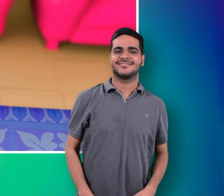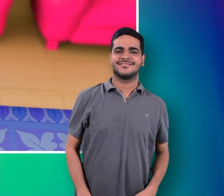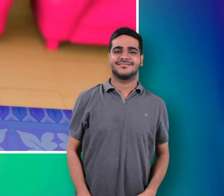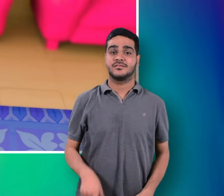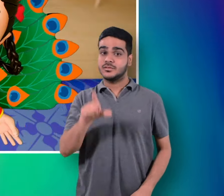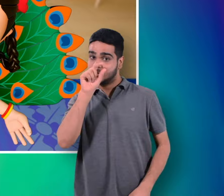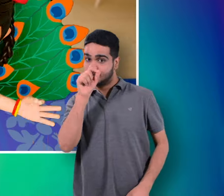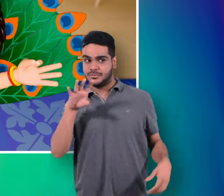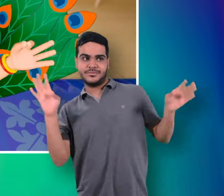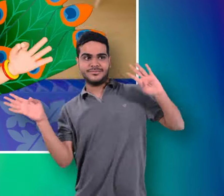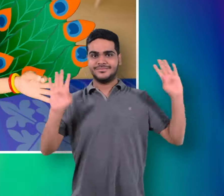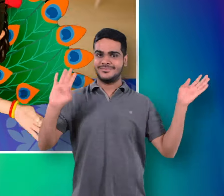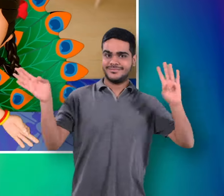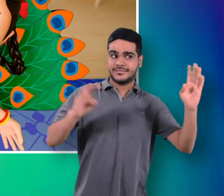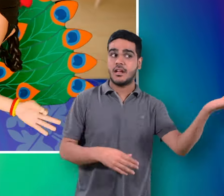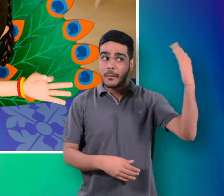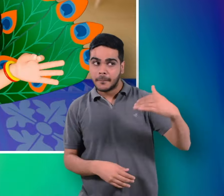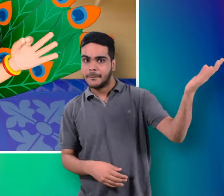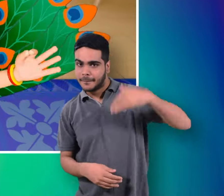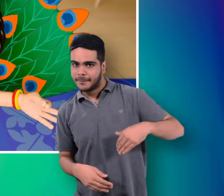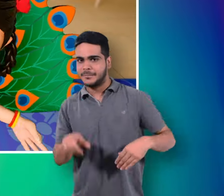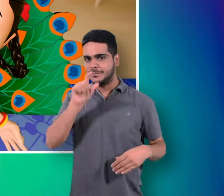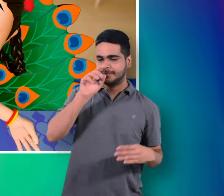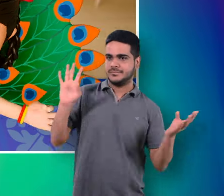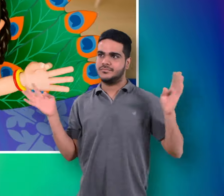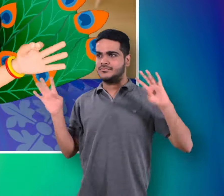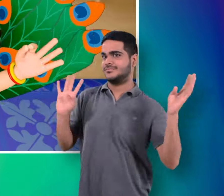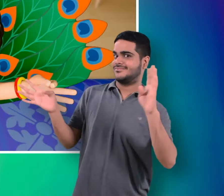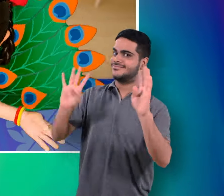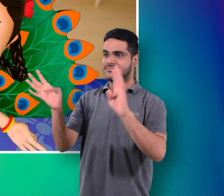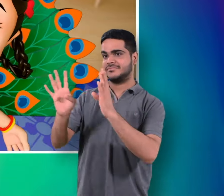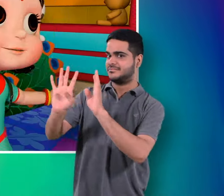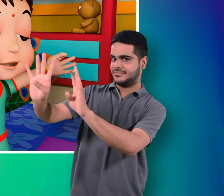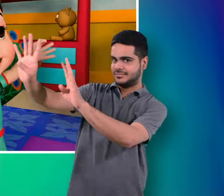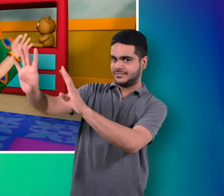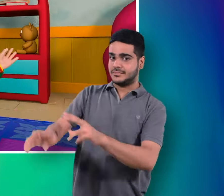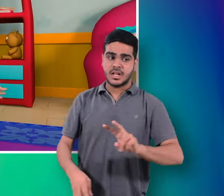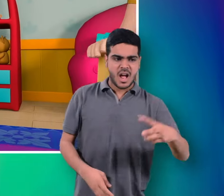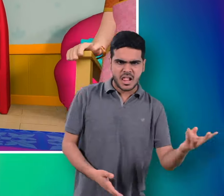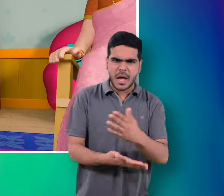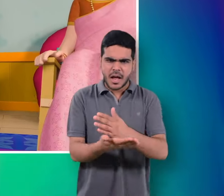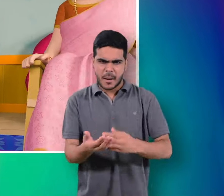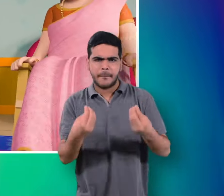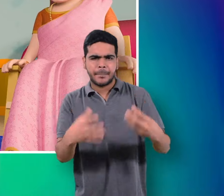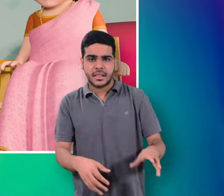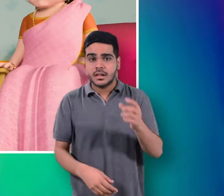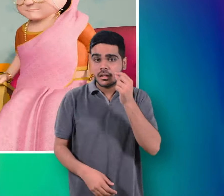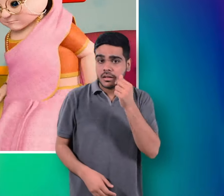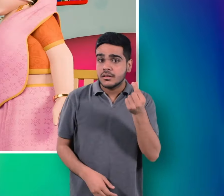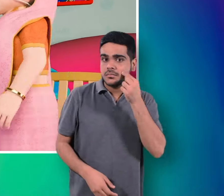नानी तेरी मोरनी को मोर ले गए बाकी जो बचा था